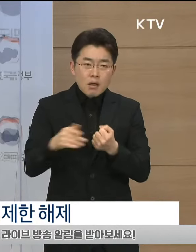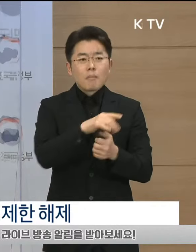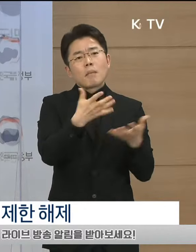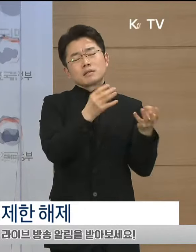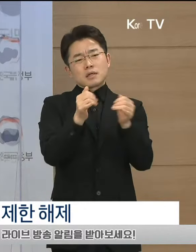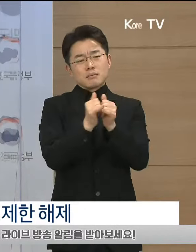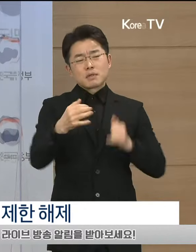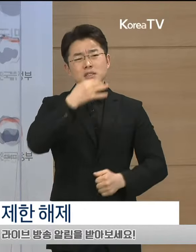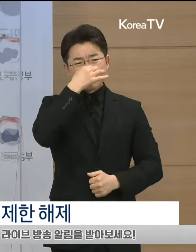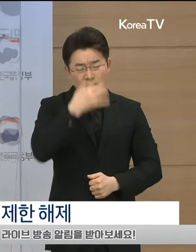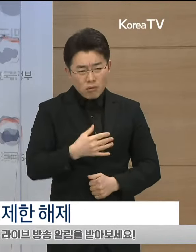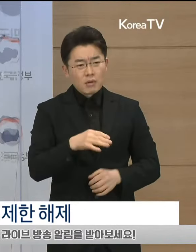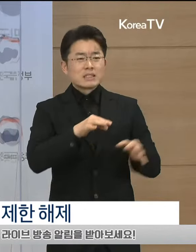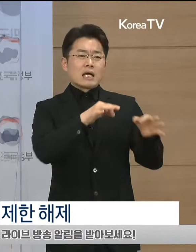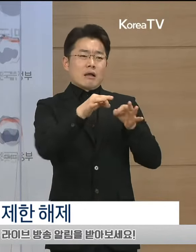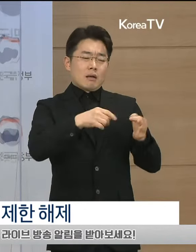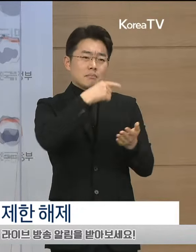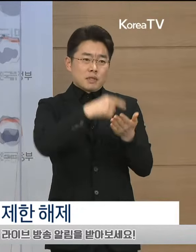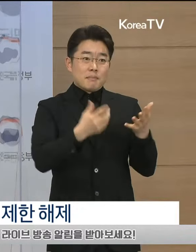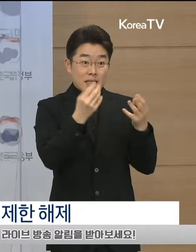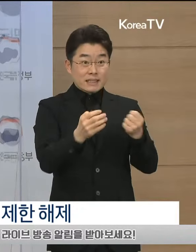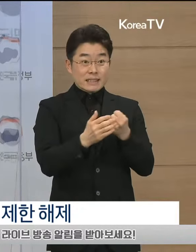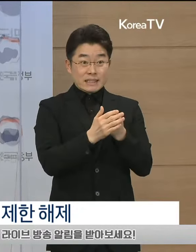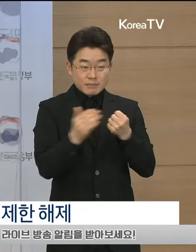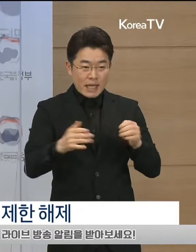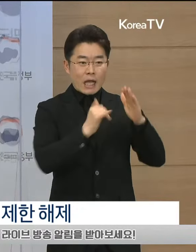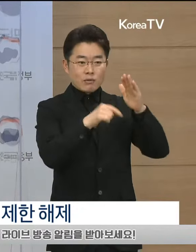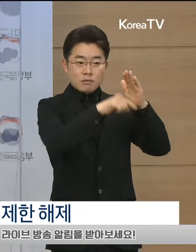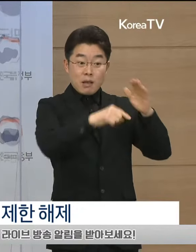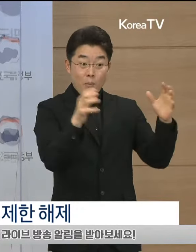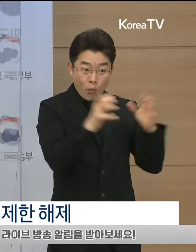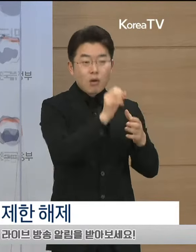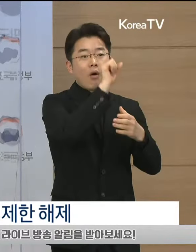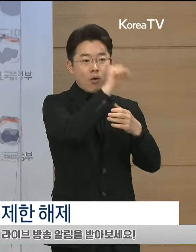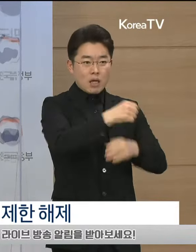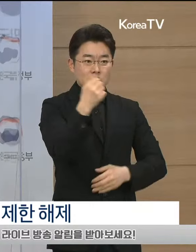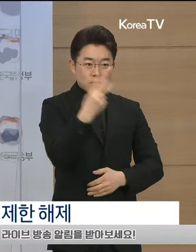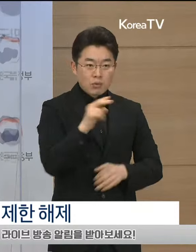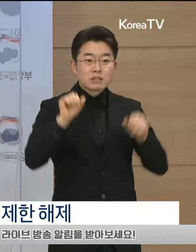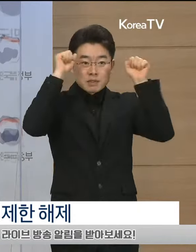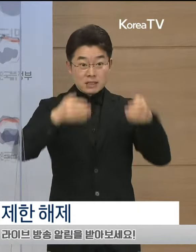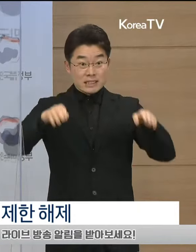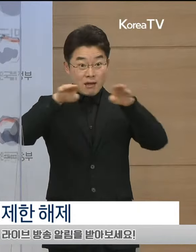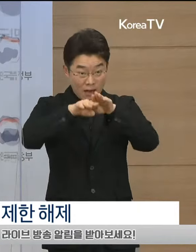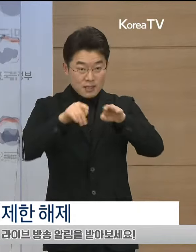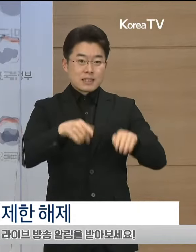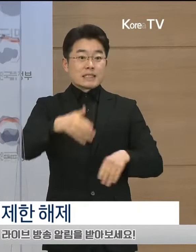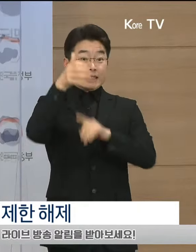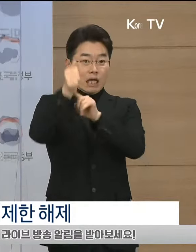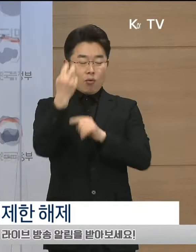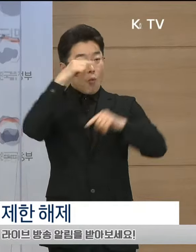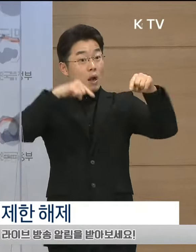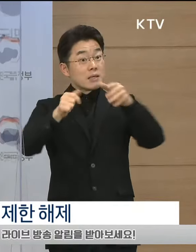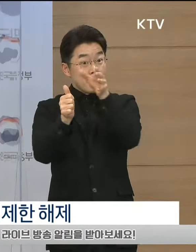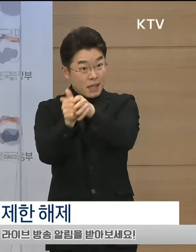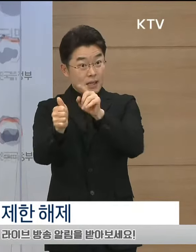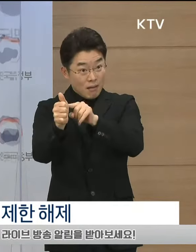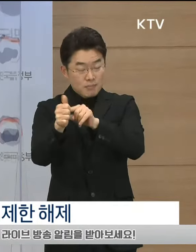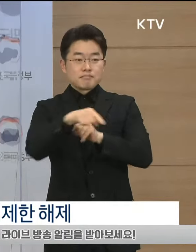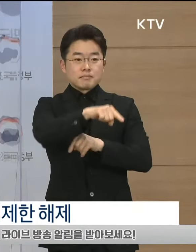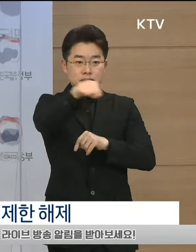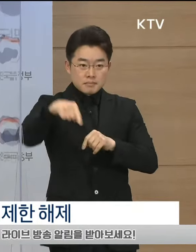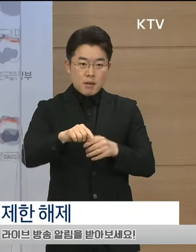생업시설의 애로를 고려하여 직계가족과 관리자가 있는 스포츠 시설에 대한 예외가 적용됩니다. 및 자막